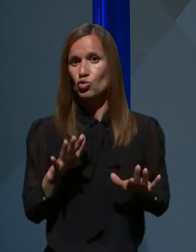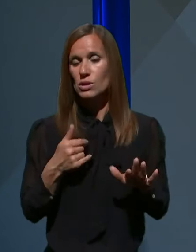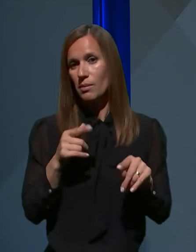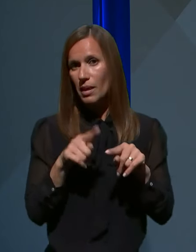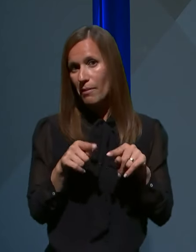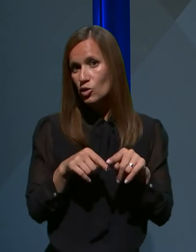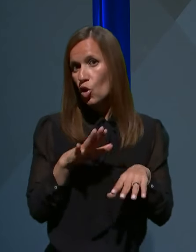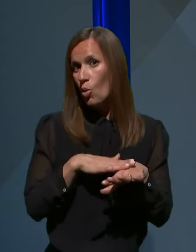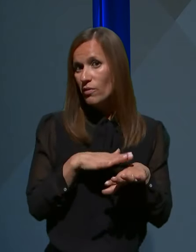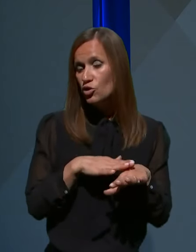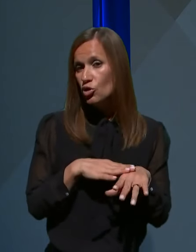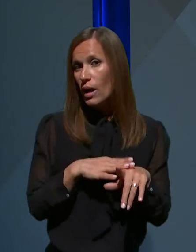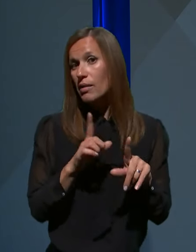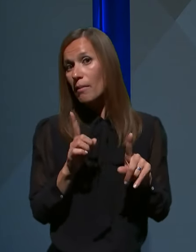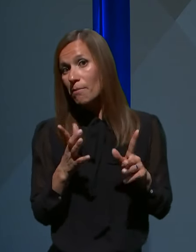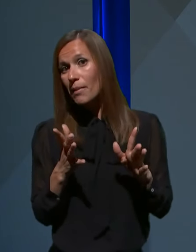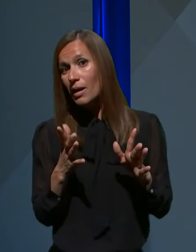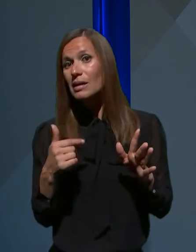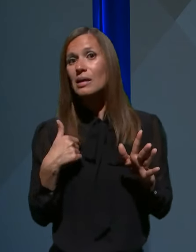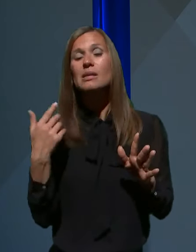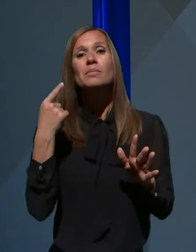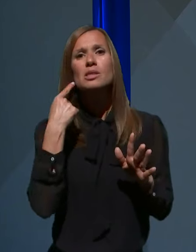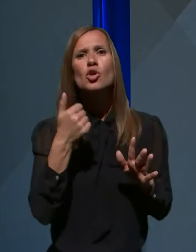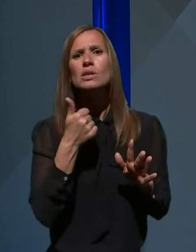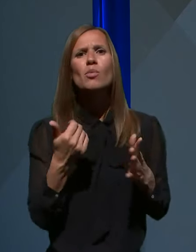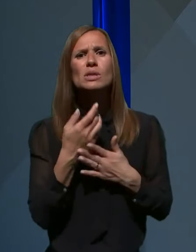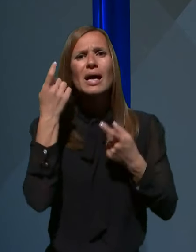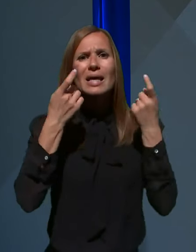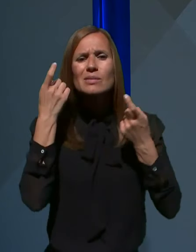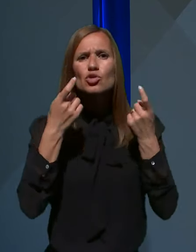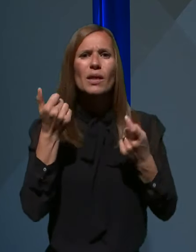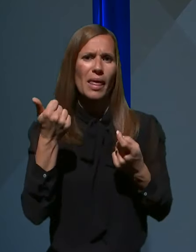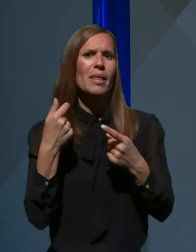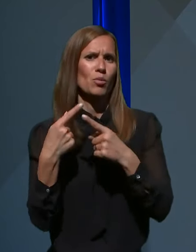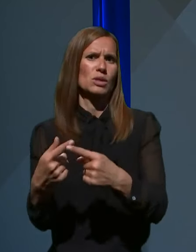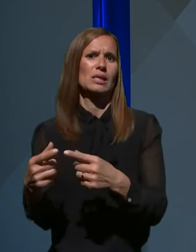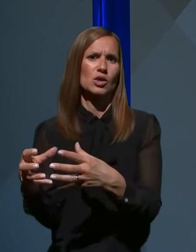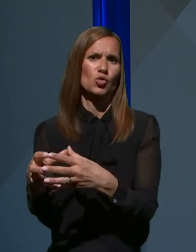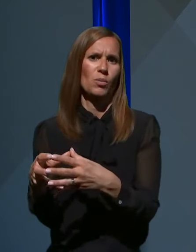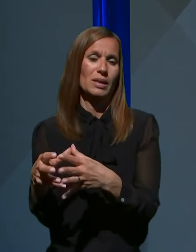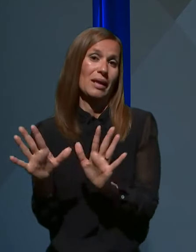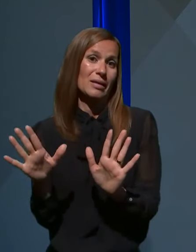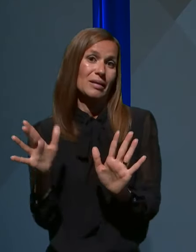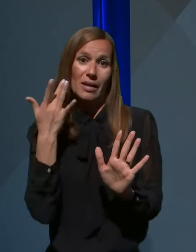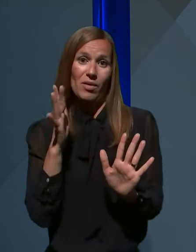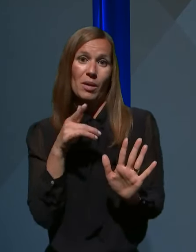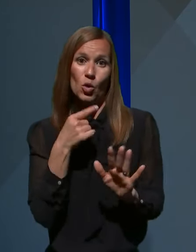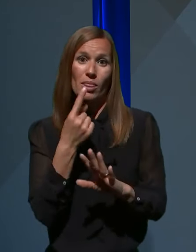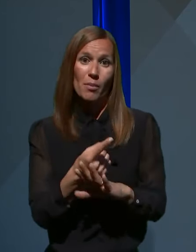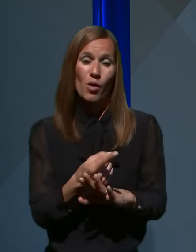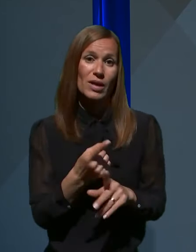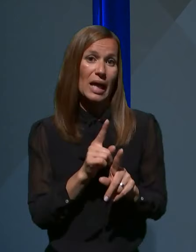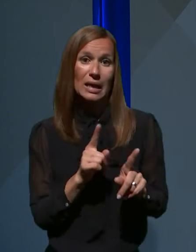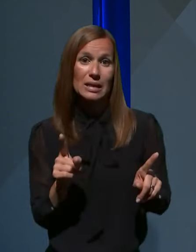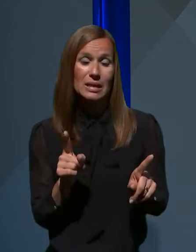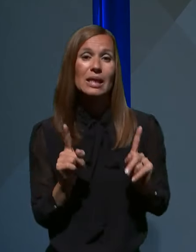obveščen. Jaz sem slišal samo za razmišljanje ene poslanske skupine. Ne vem, ali to je napoved ali ni,